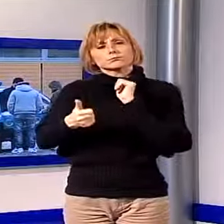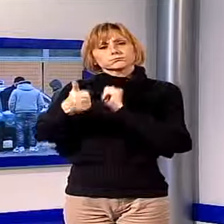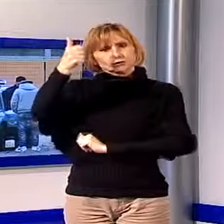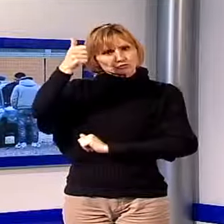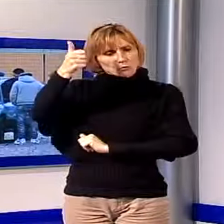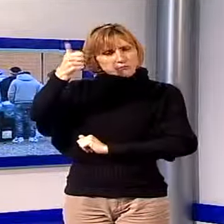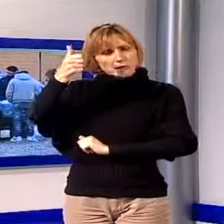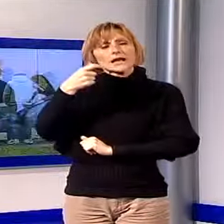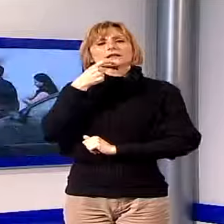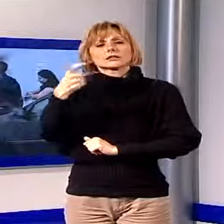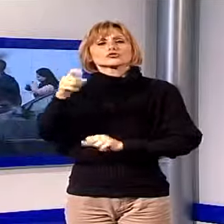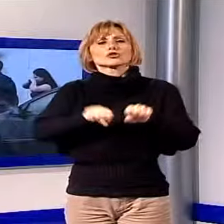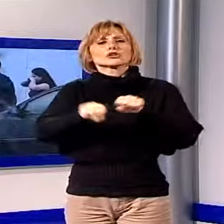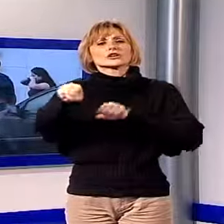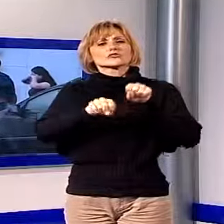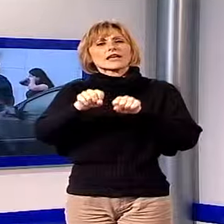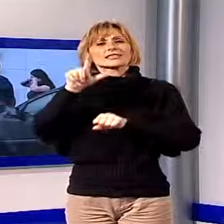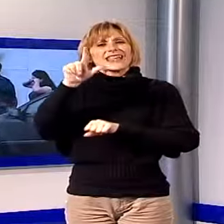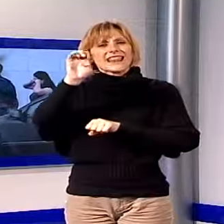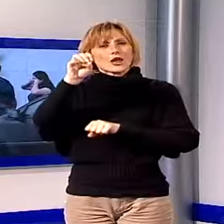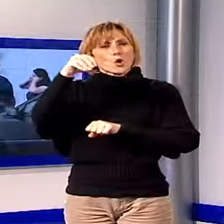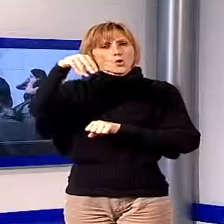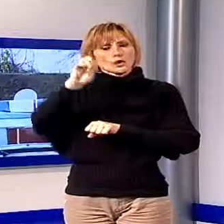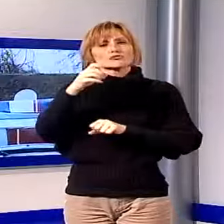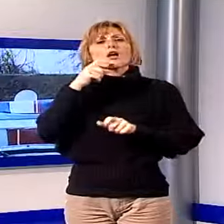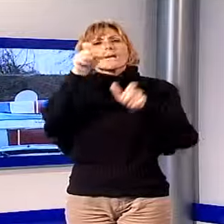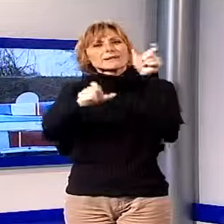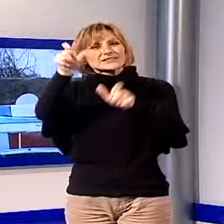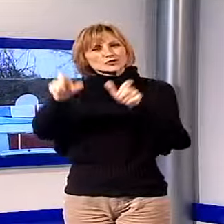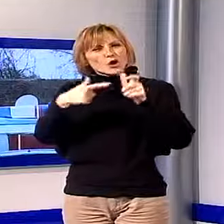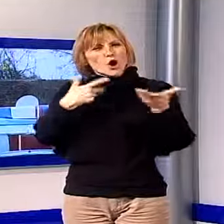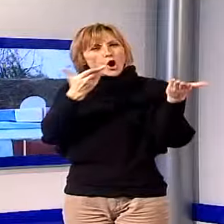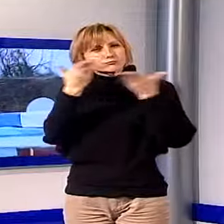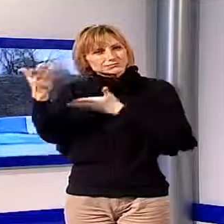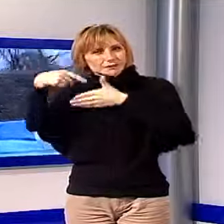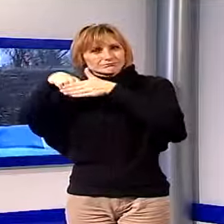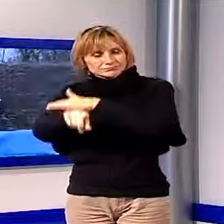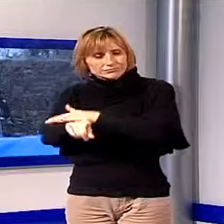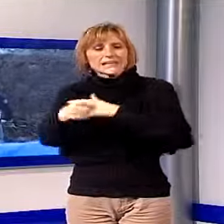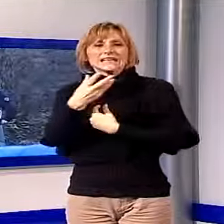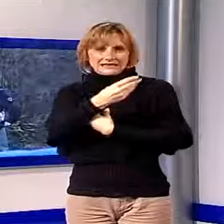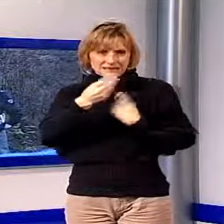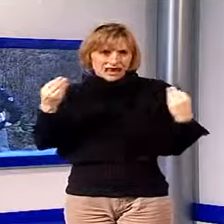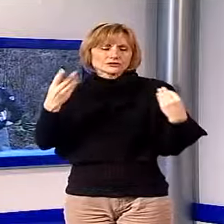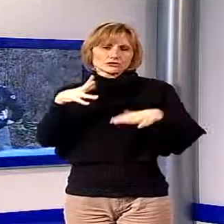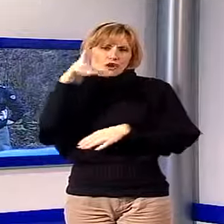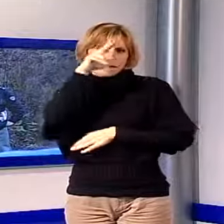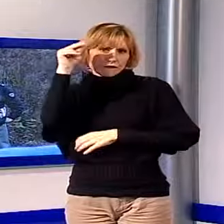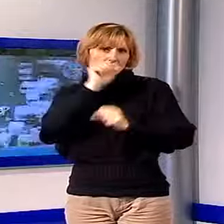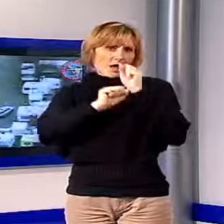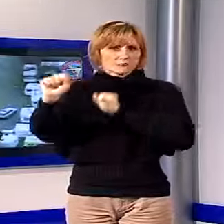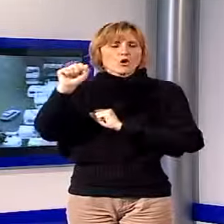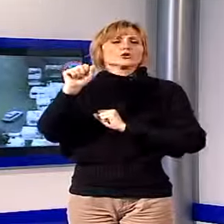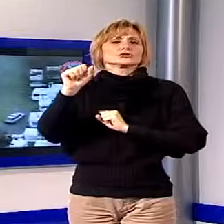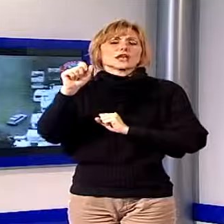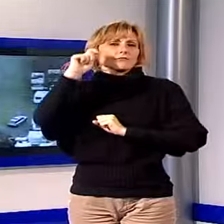dirigente della squadra volanti Leonardo Leone, sono le persone ospitate dai residenti effettivi, molte delle quali già nota le forze dell'ordine